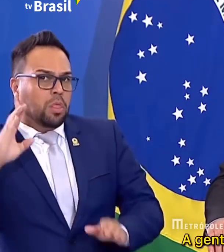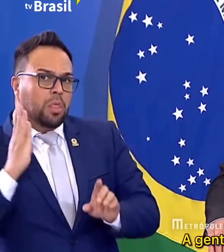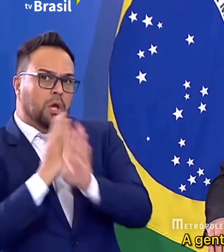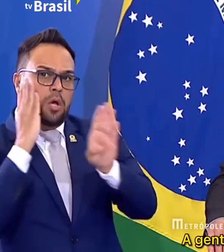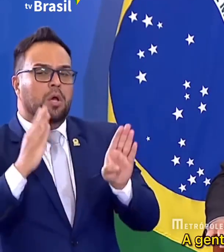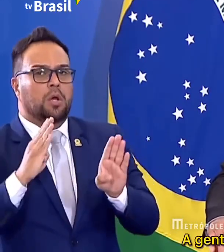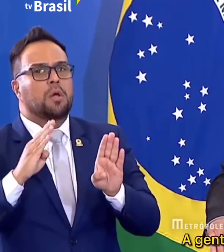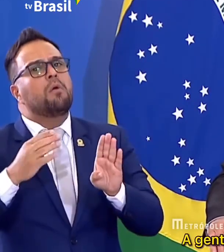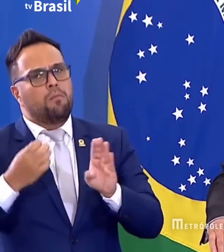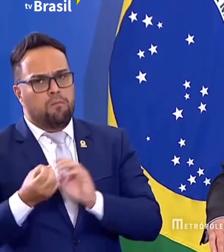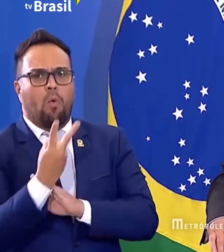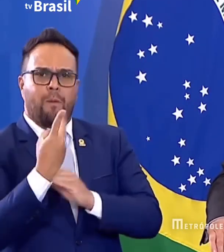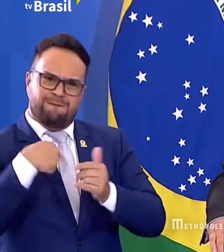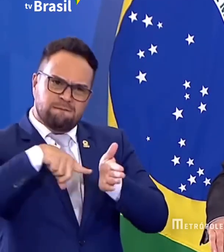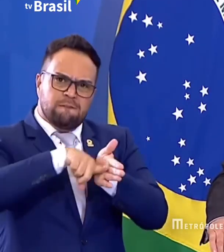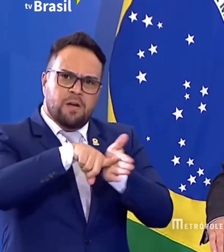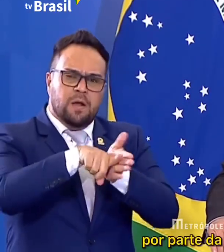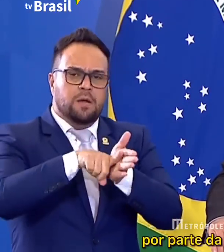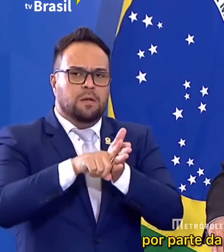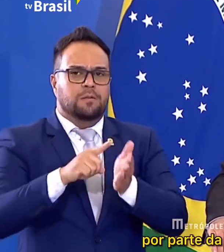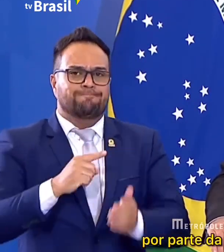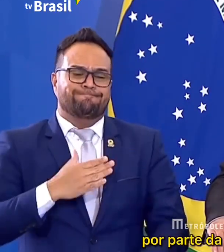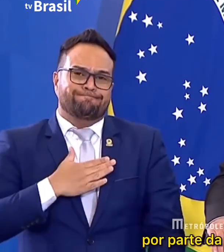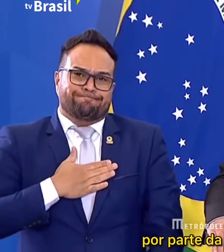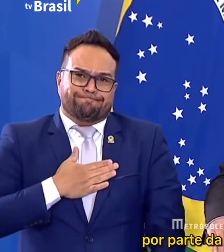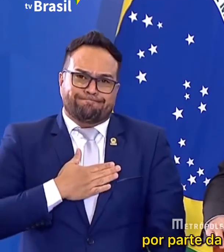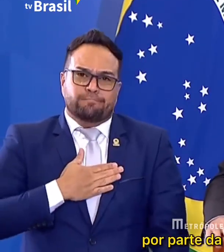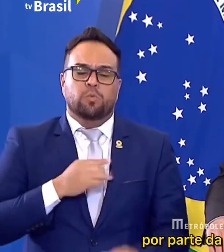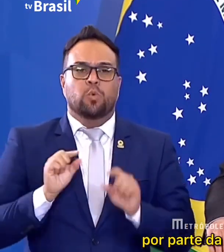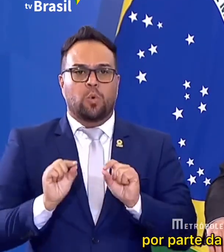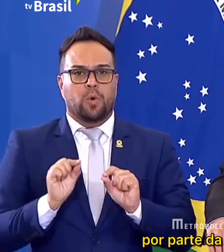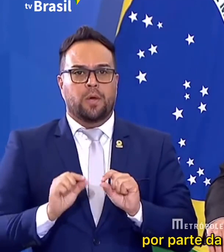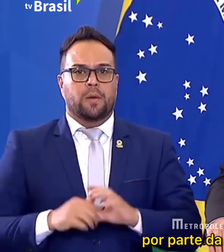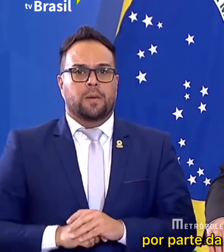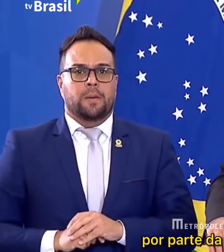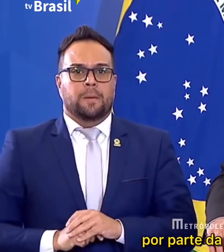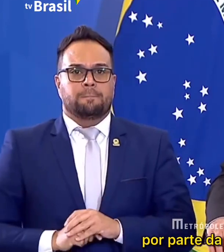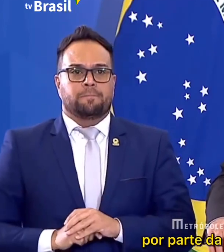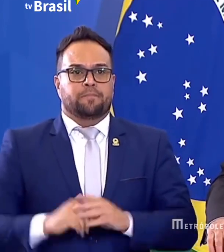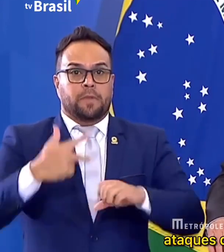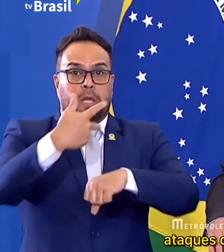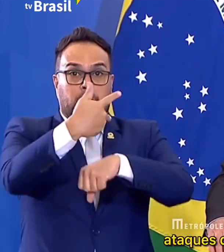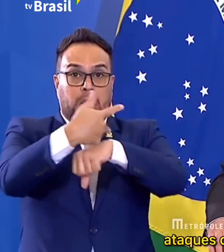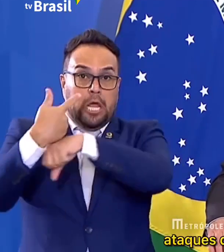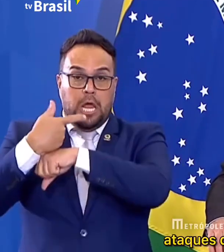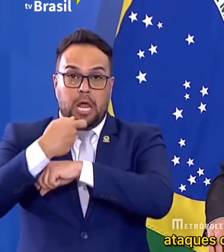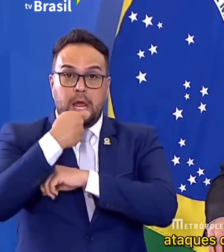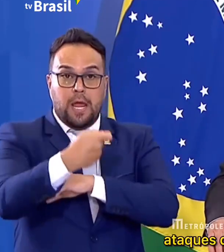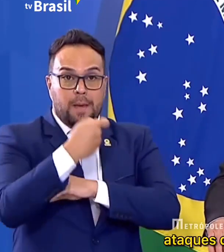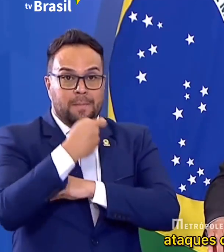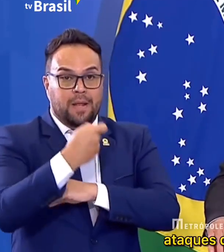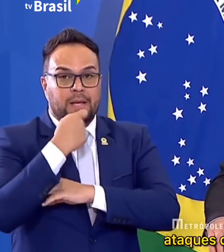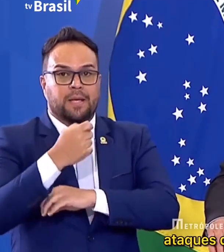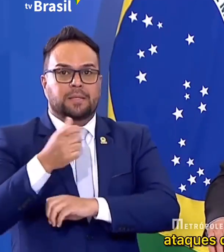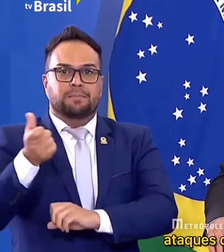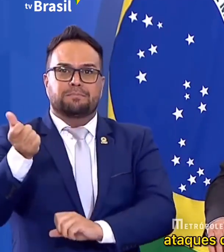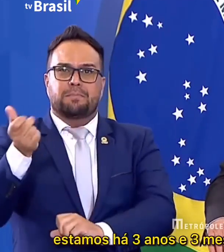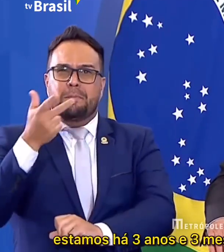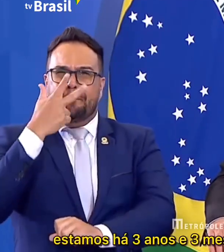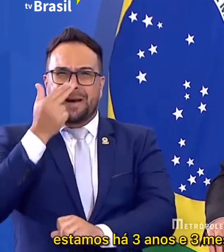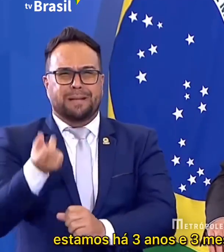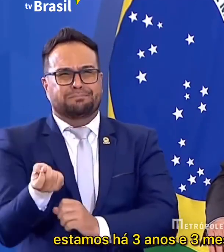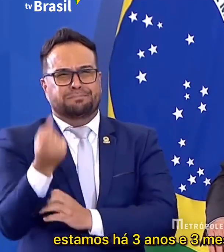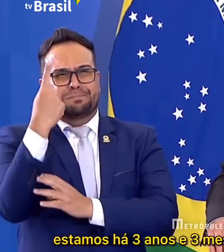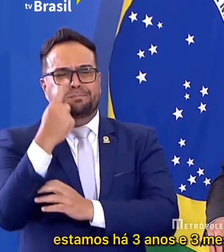A lamenta, por parte da nossa imprensa, ataques descomunais.